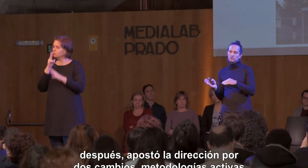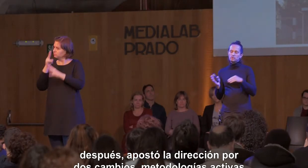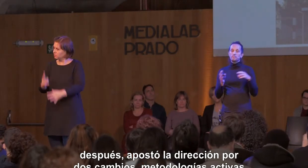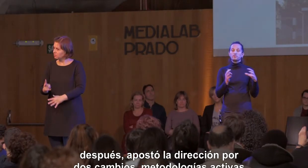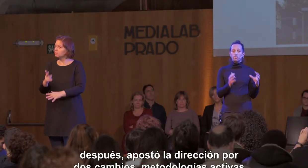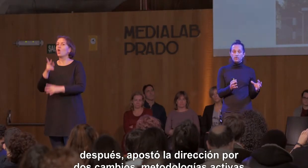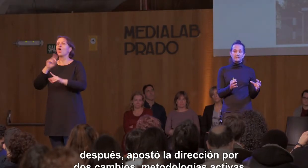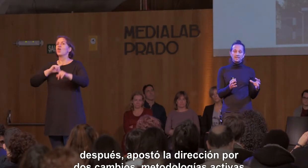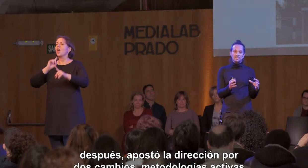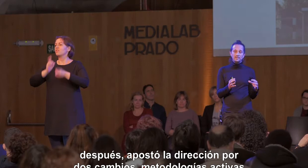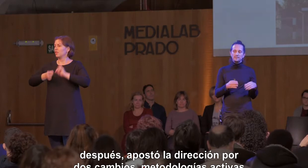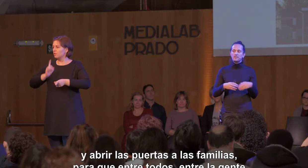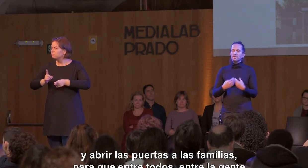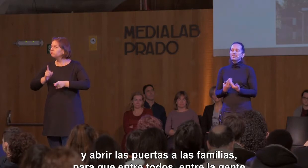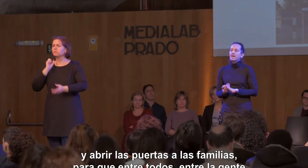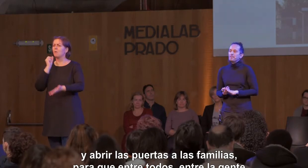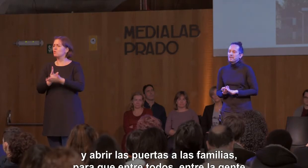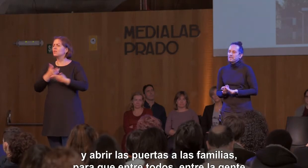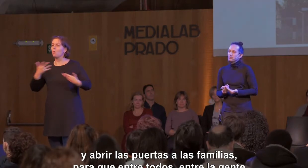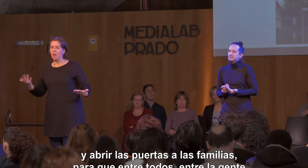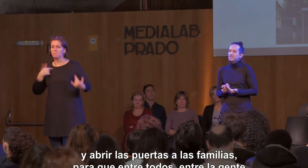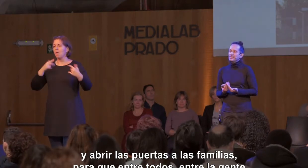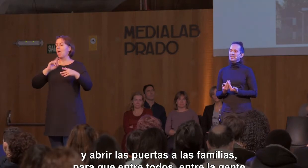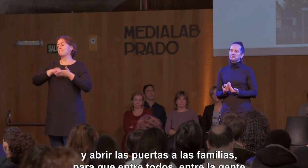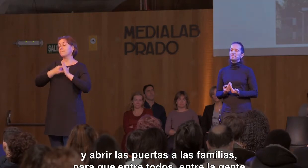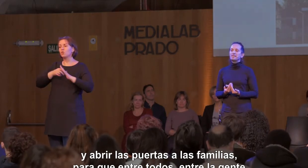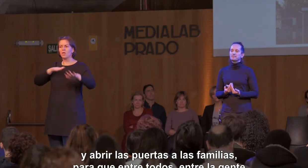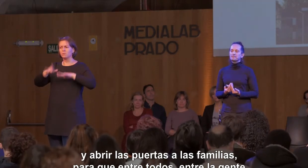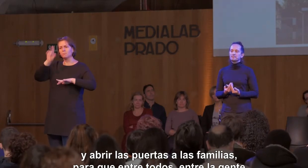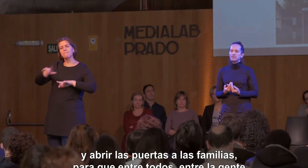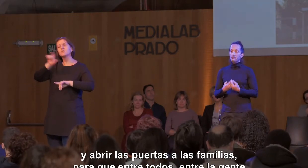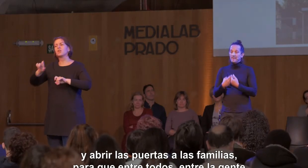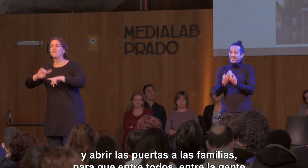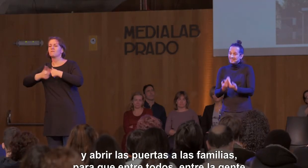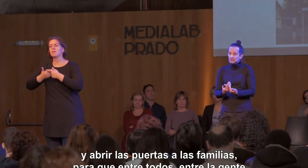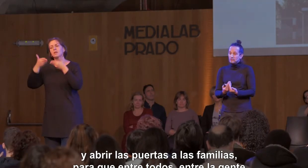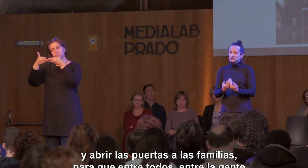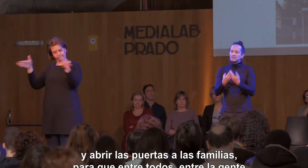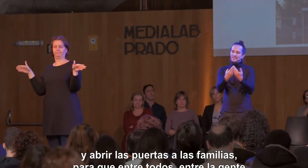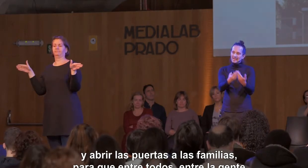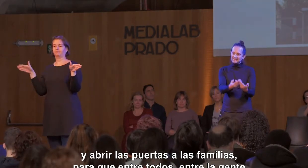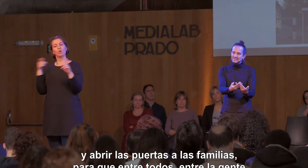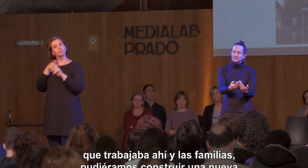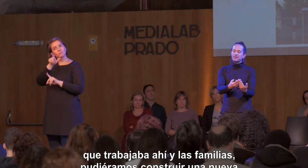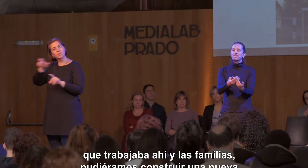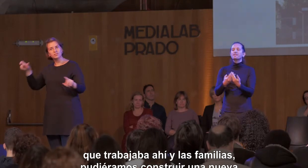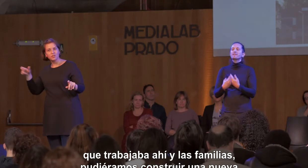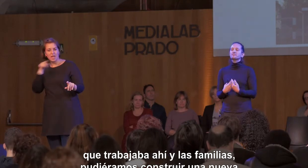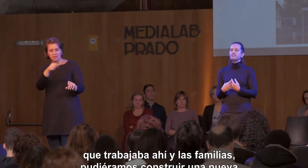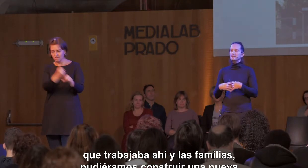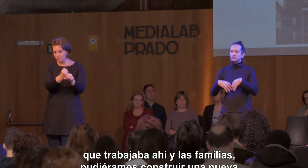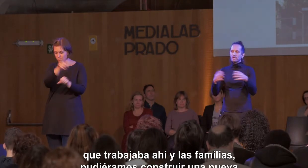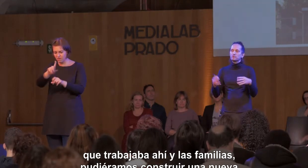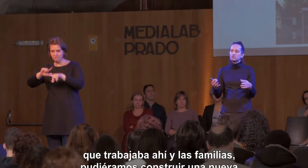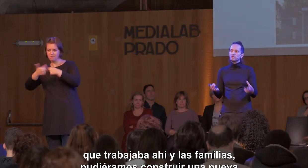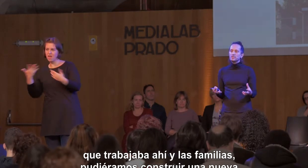dos cambios, metodologías activas y abrir las puertas a las familias, para que entre todos, entre la gente que trabajaba ahí y